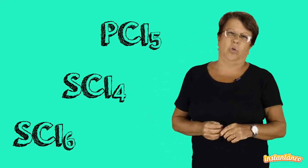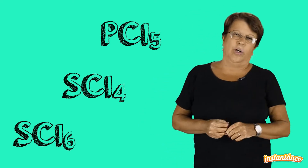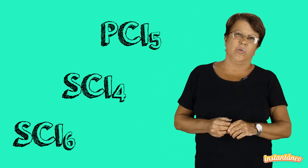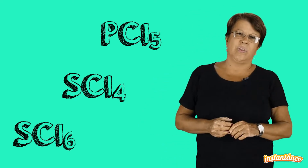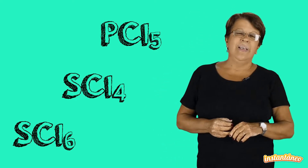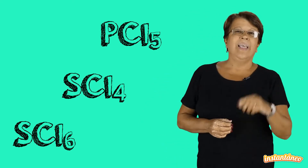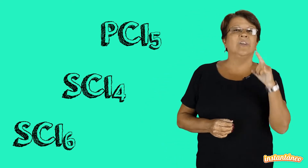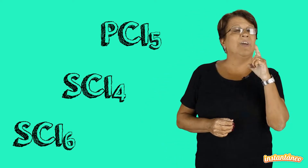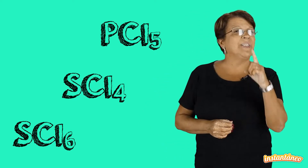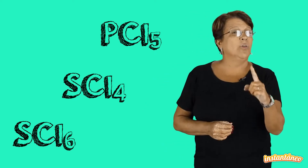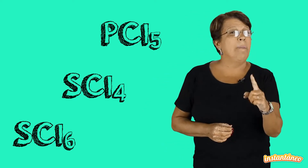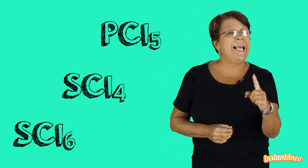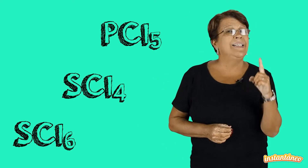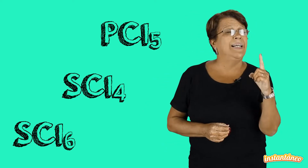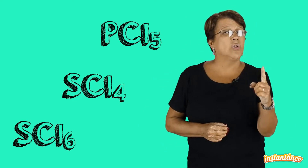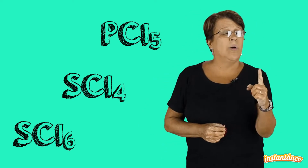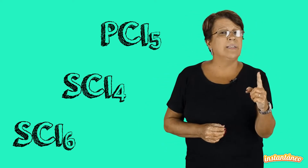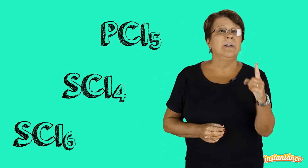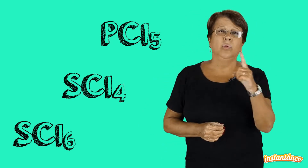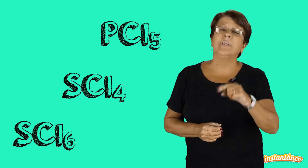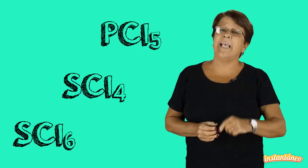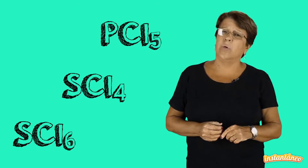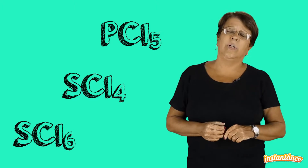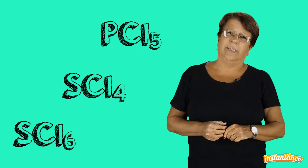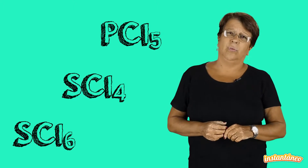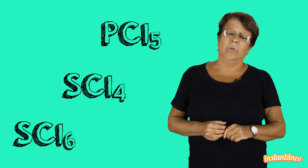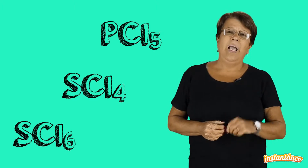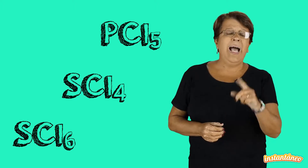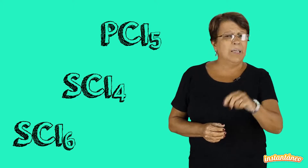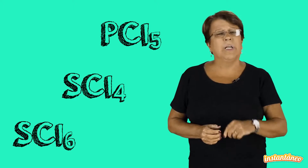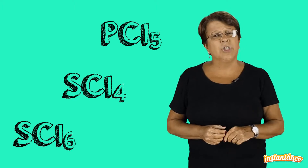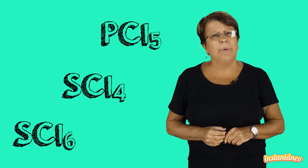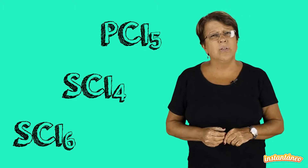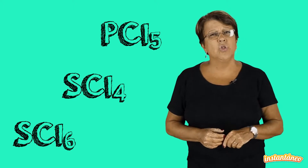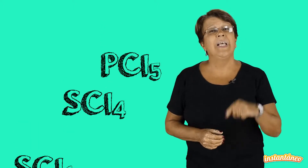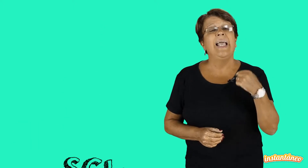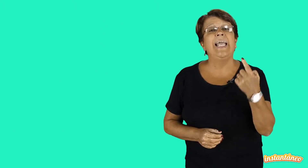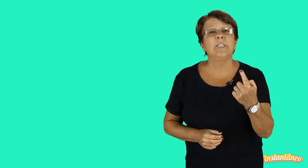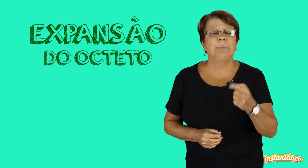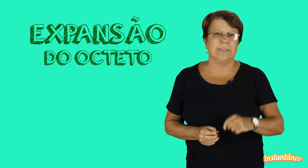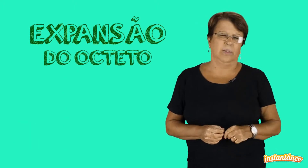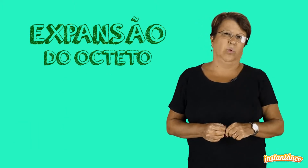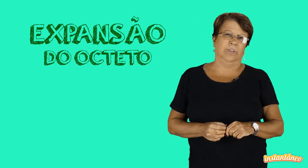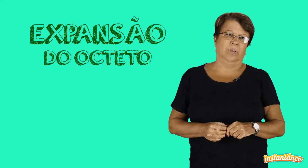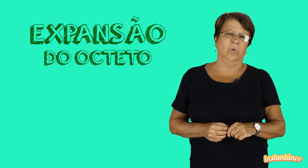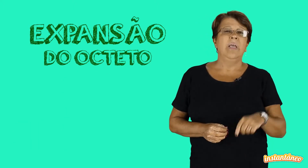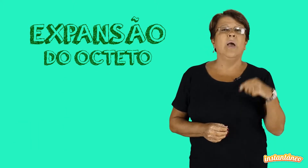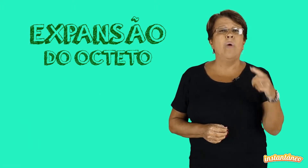cloros. Ele está fazendo mais ligações do que segue o octeto. A química chama isso de expansão do octeto. É um